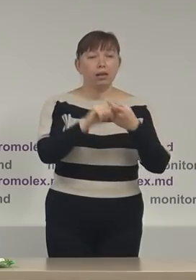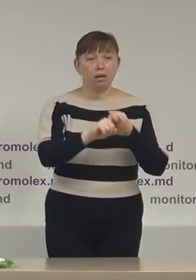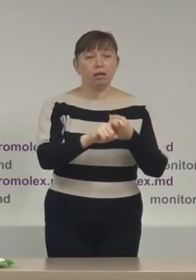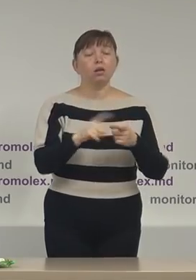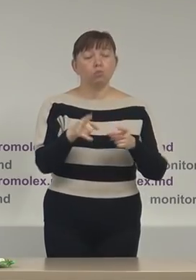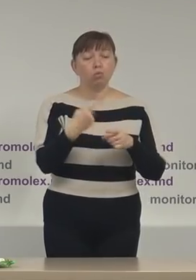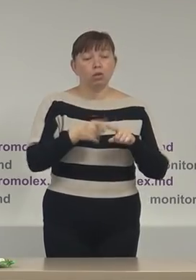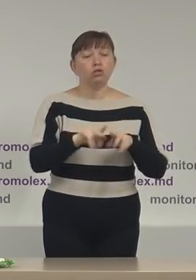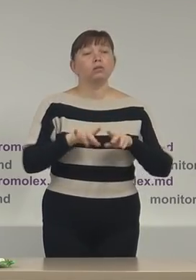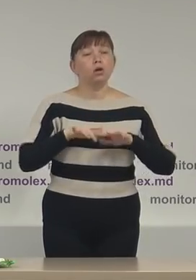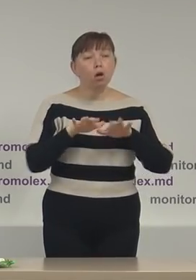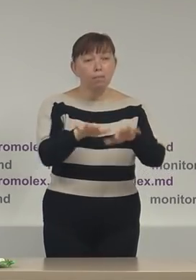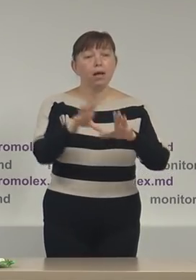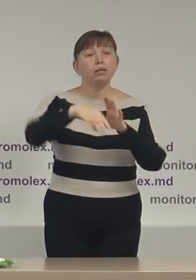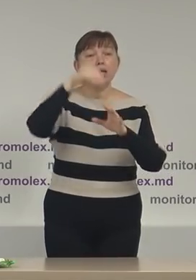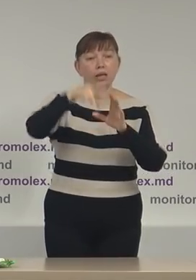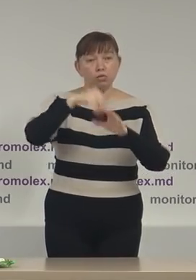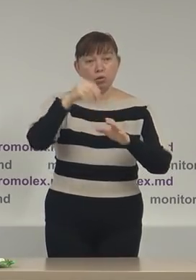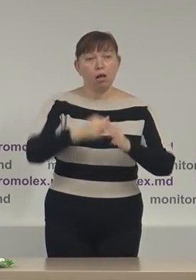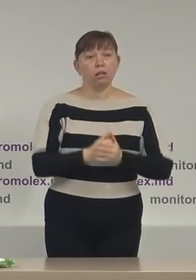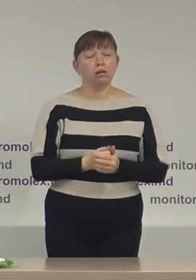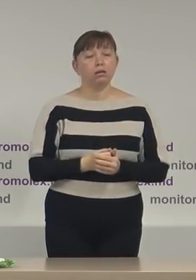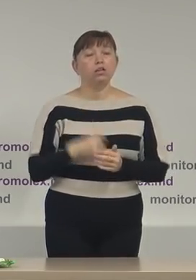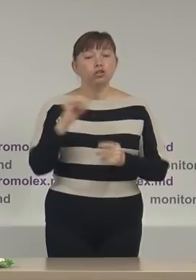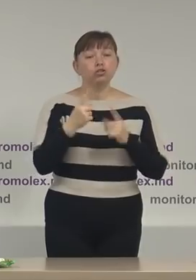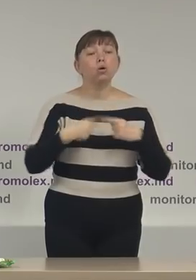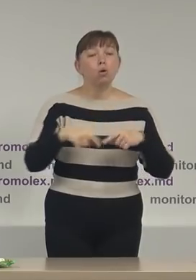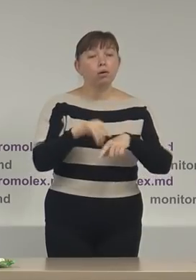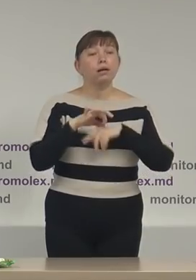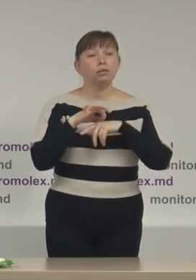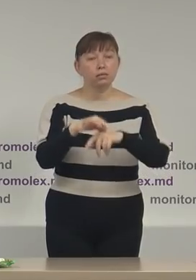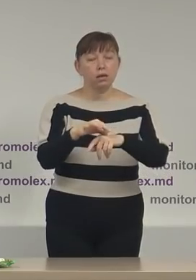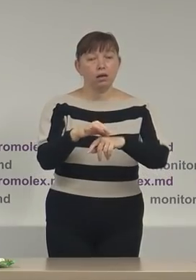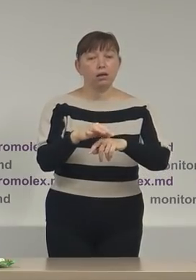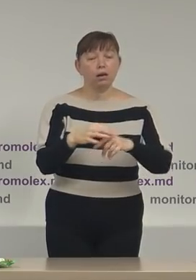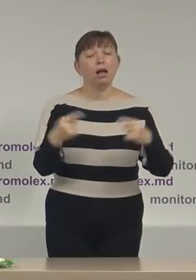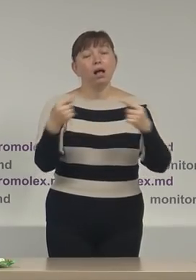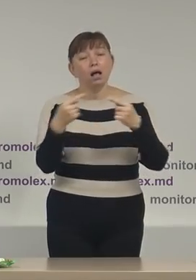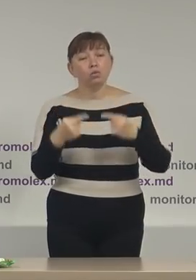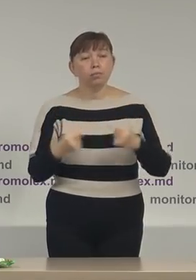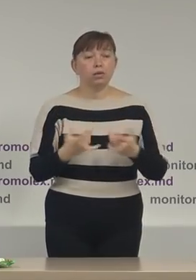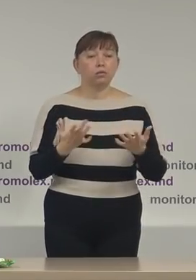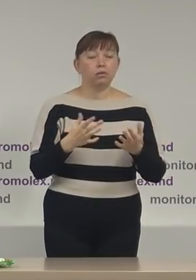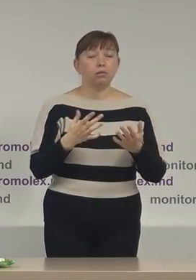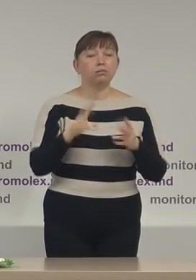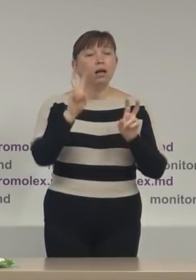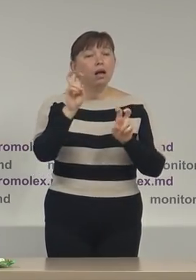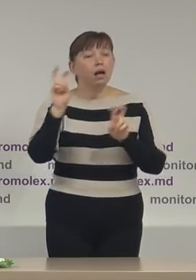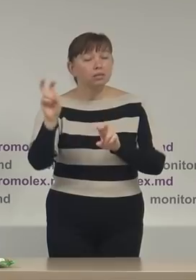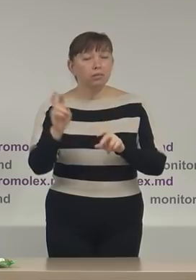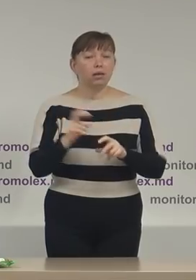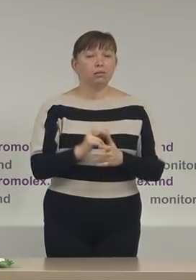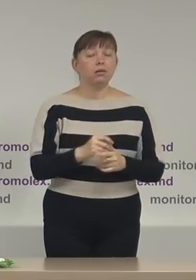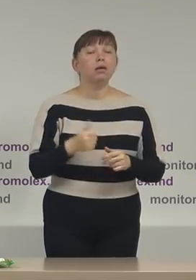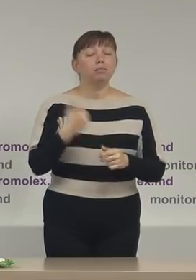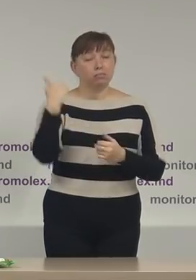campania electorală și organizarea anumitor aspecte de campanie pentru